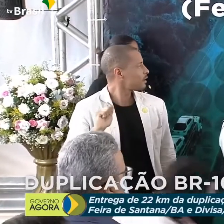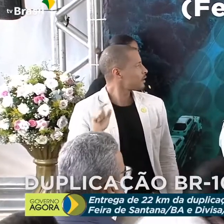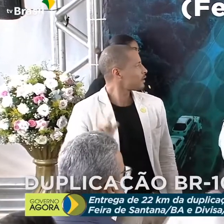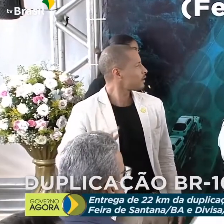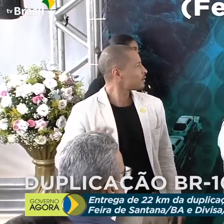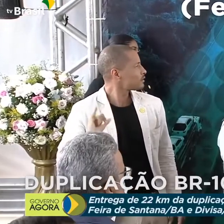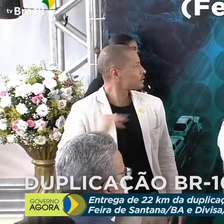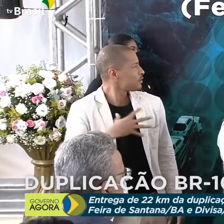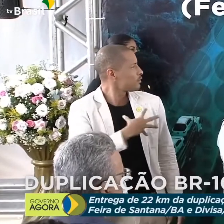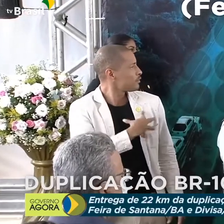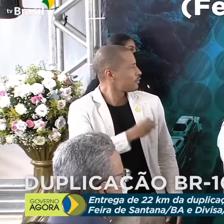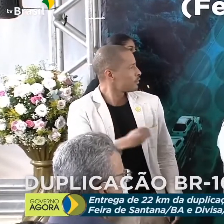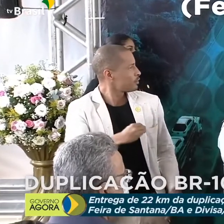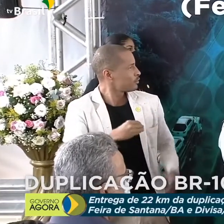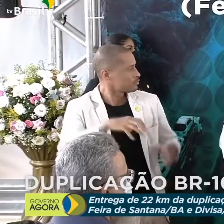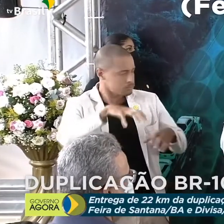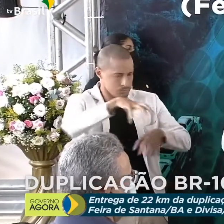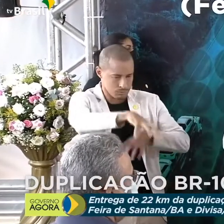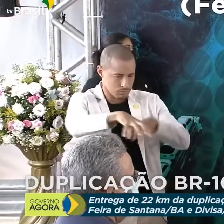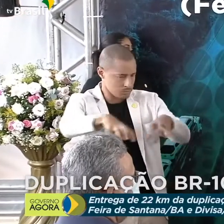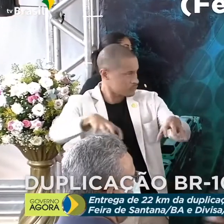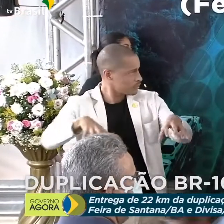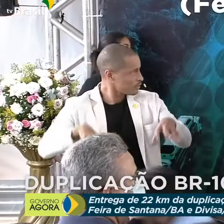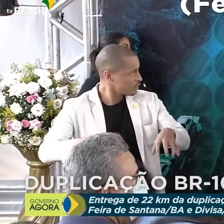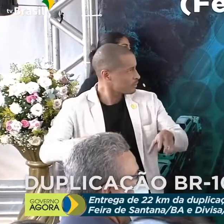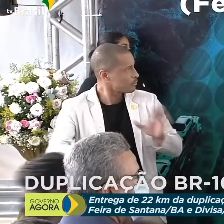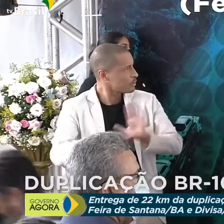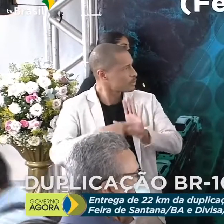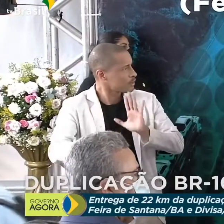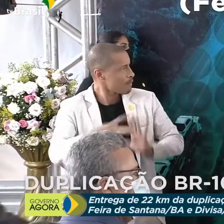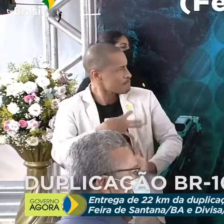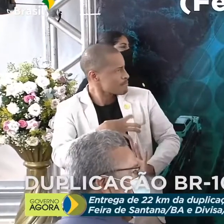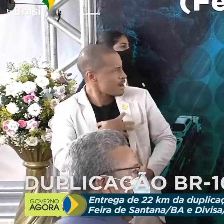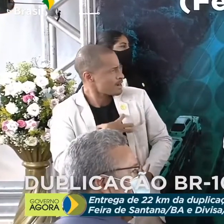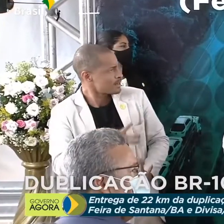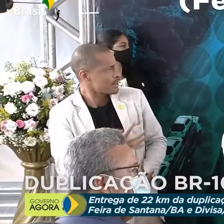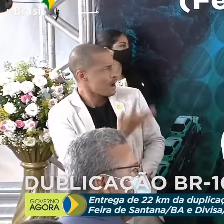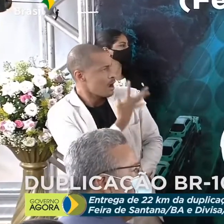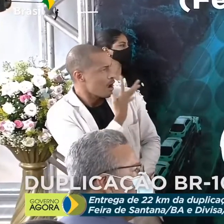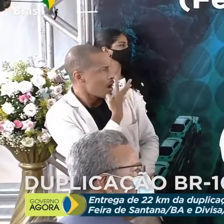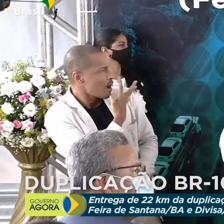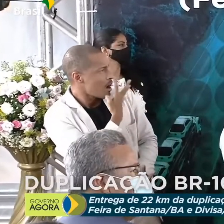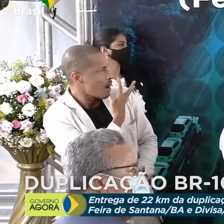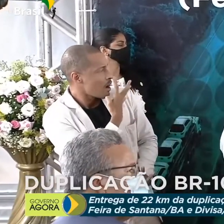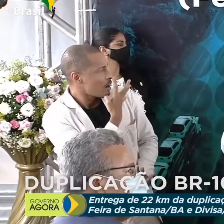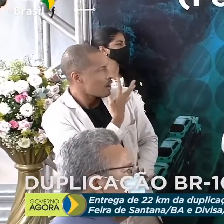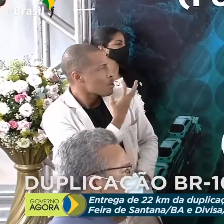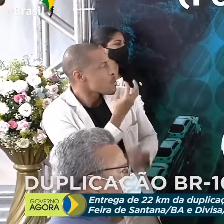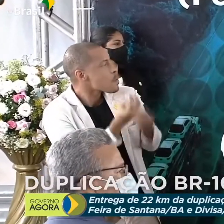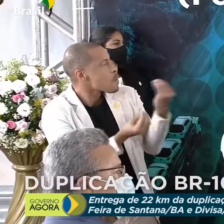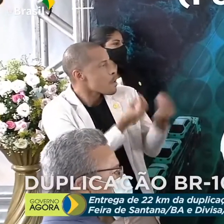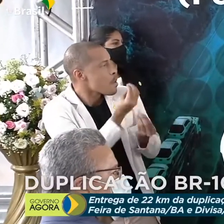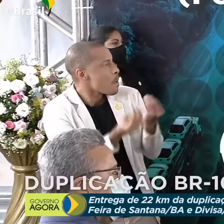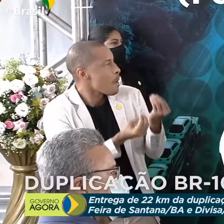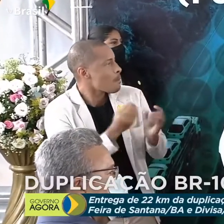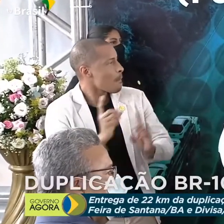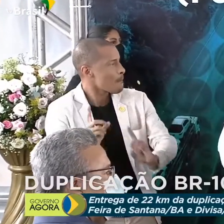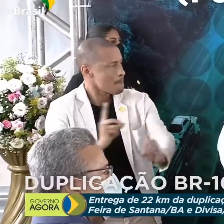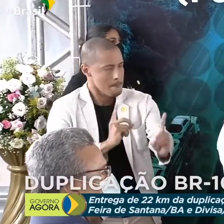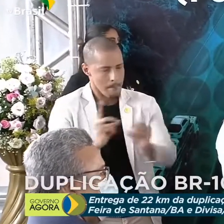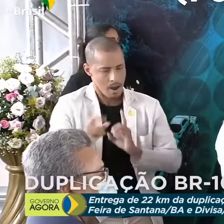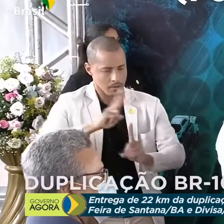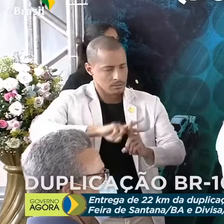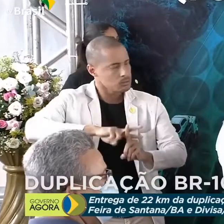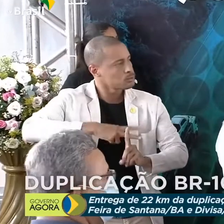tanto lutou também por essa BR. Eu acho que assim como todos os baianos ficam impressionados, presidente, como é que a duplicação dessa BR